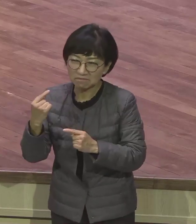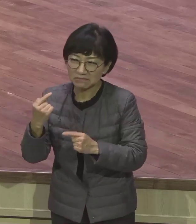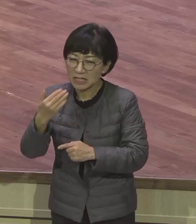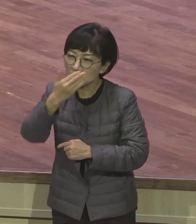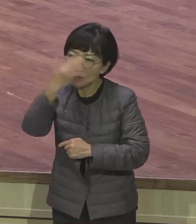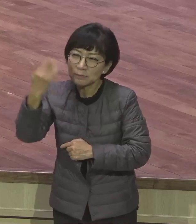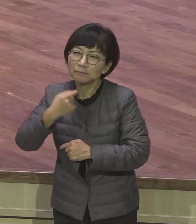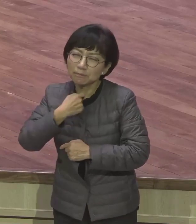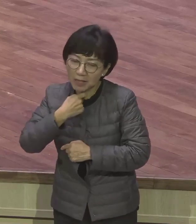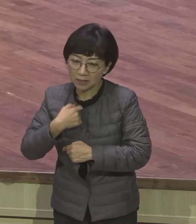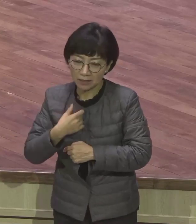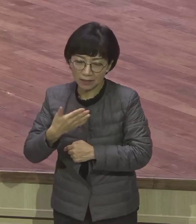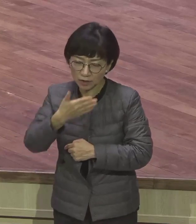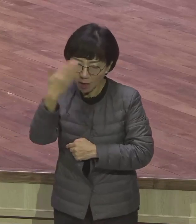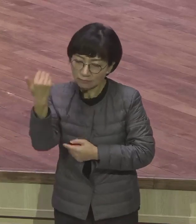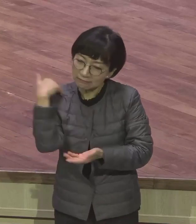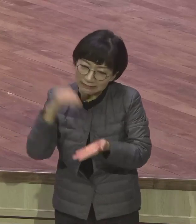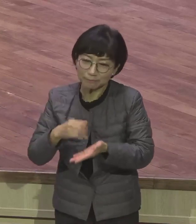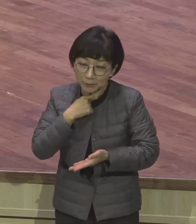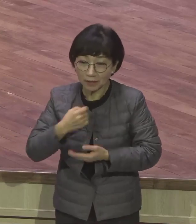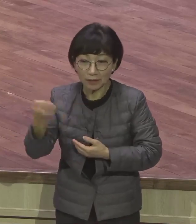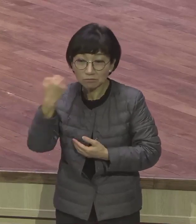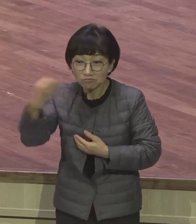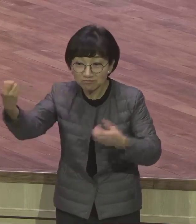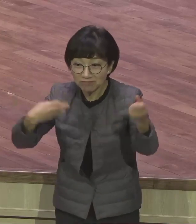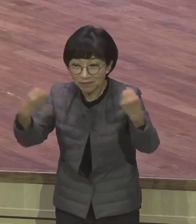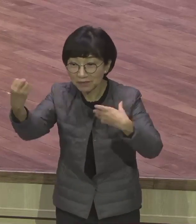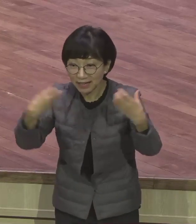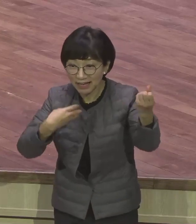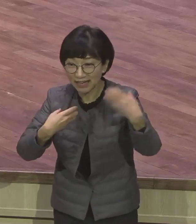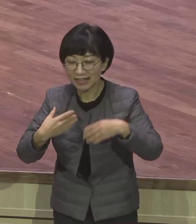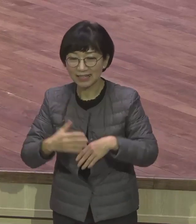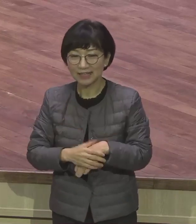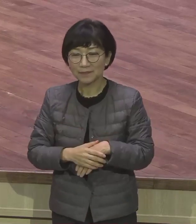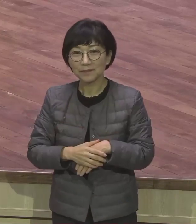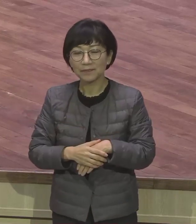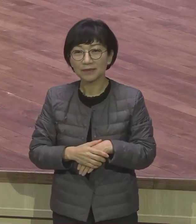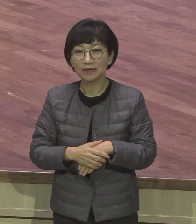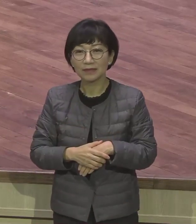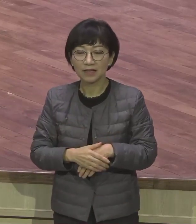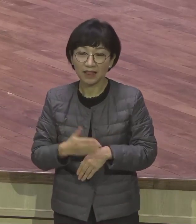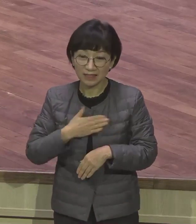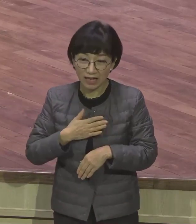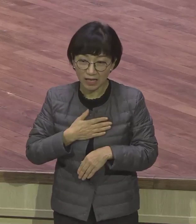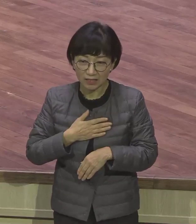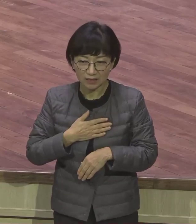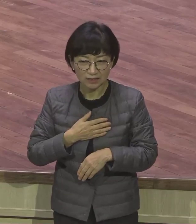돌아보고 가고 싶다. 그런 말을 합니다. 저는 정반대입니다.